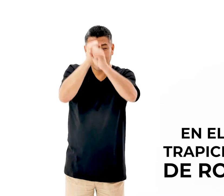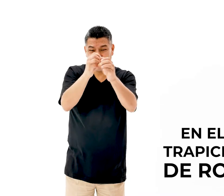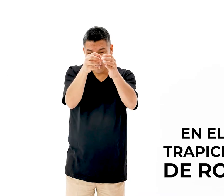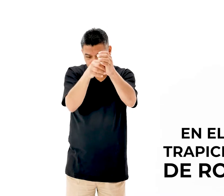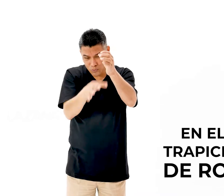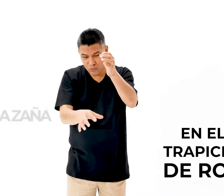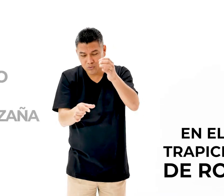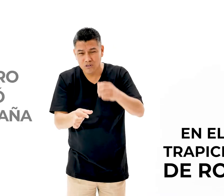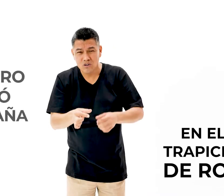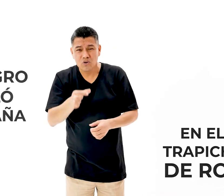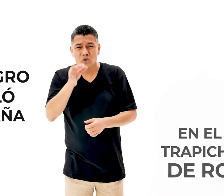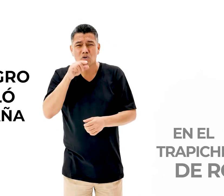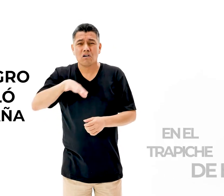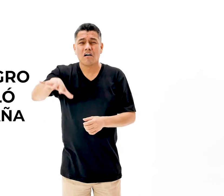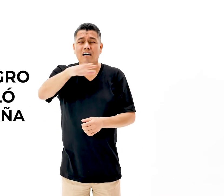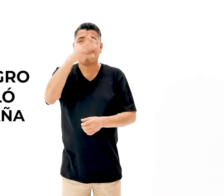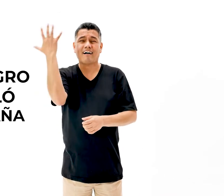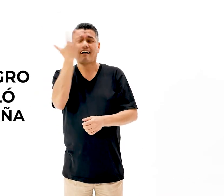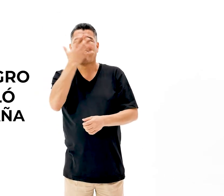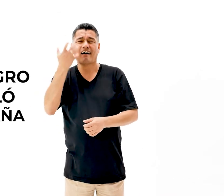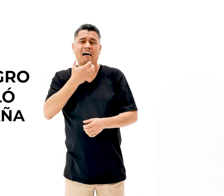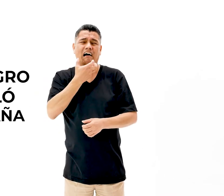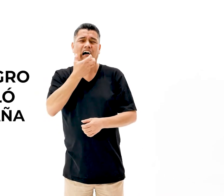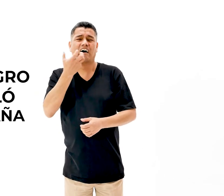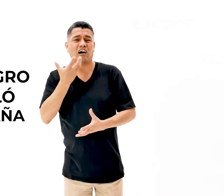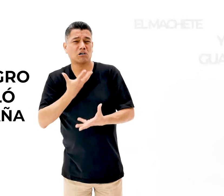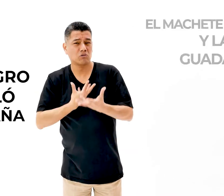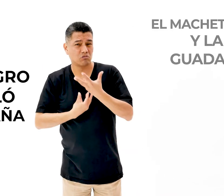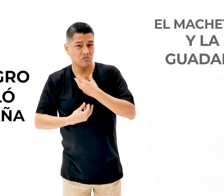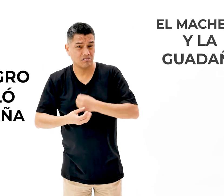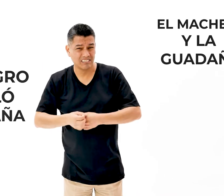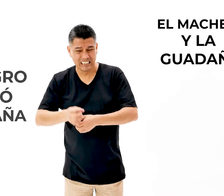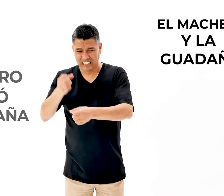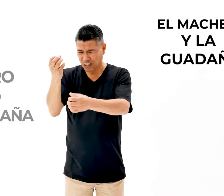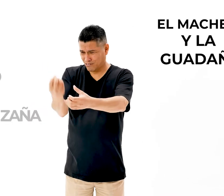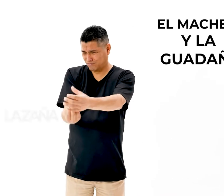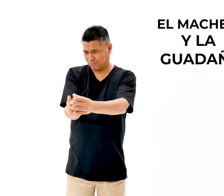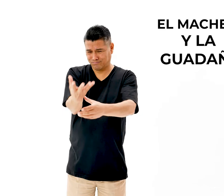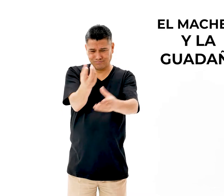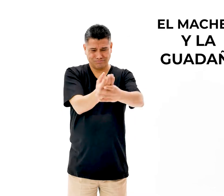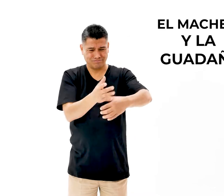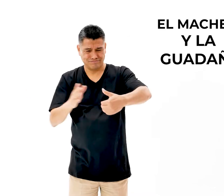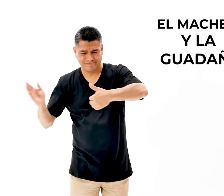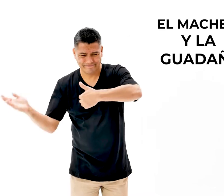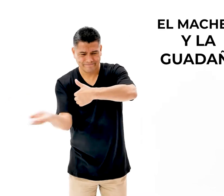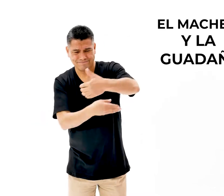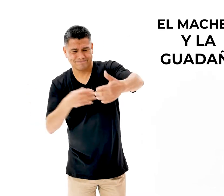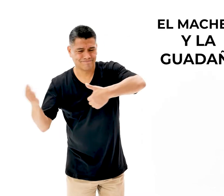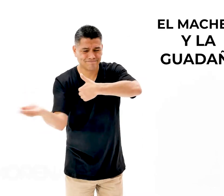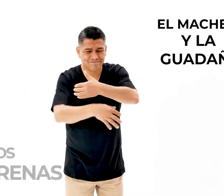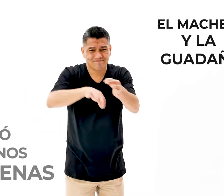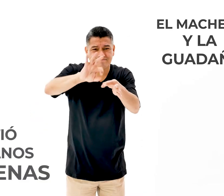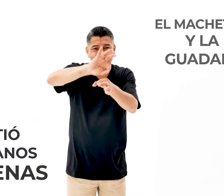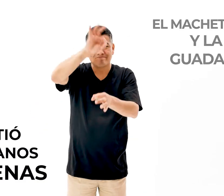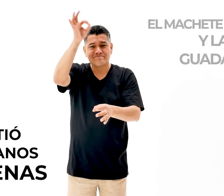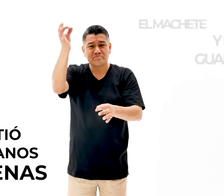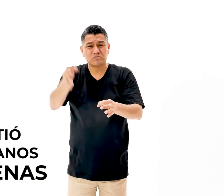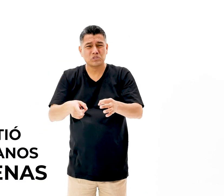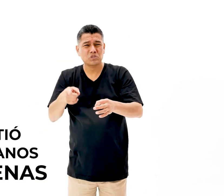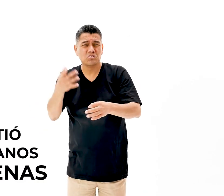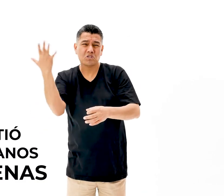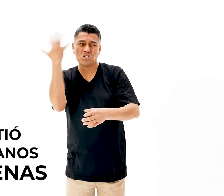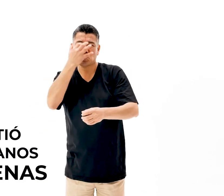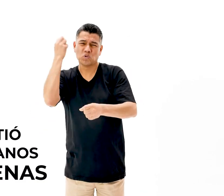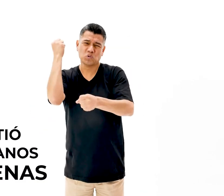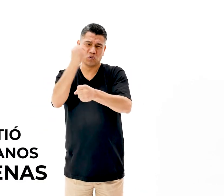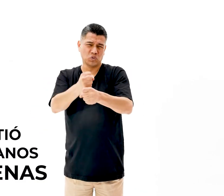ron, el negro bailó lasaña. El machete y la guadaña, curtió sus